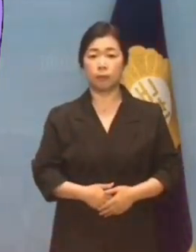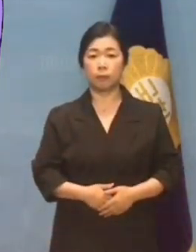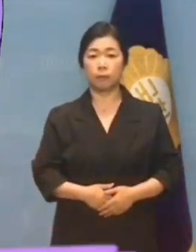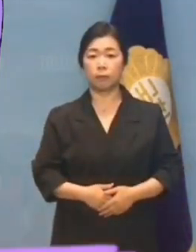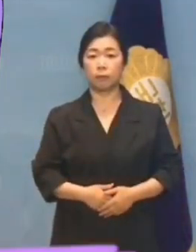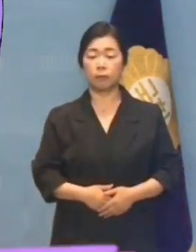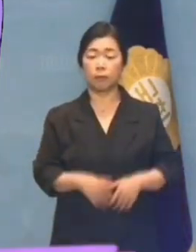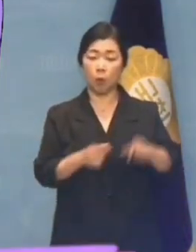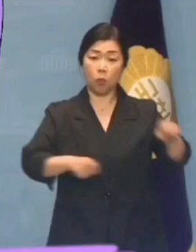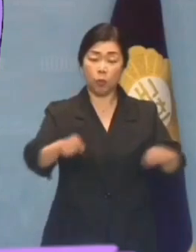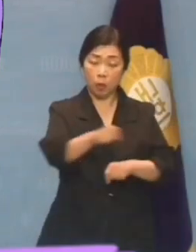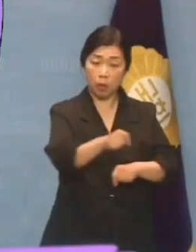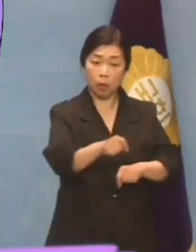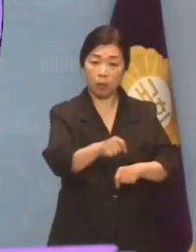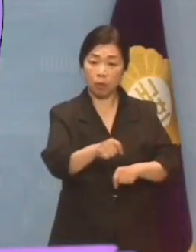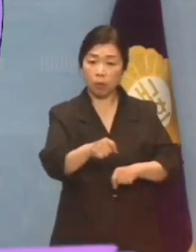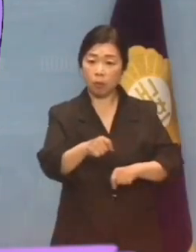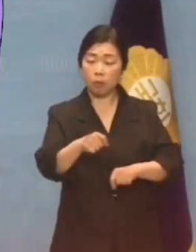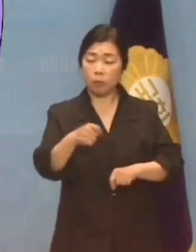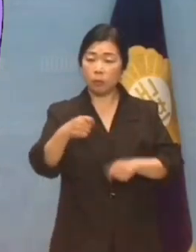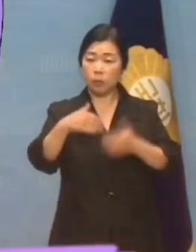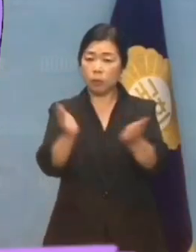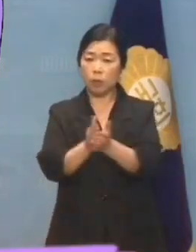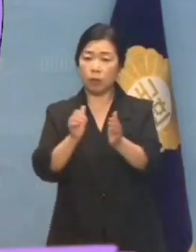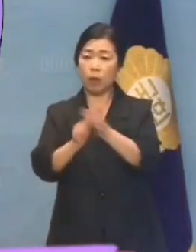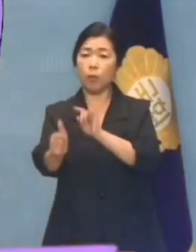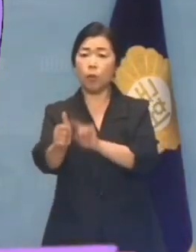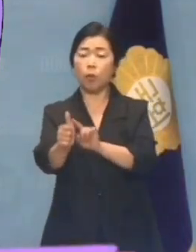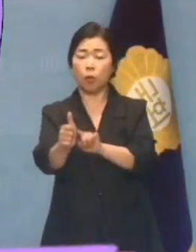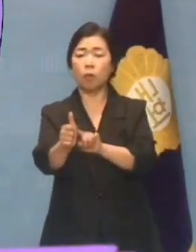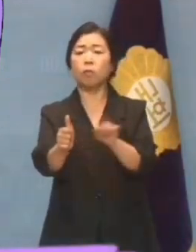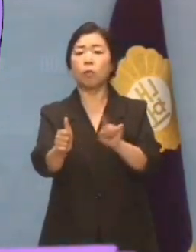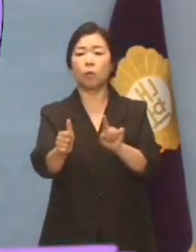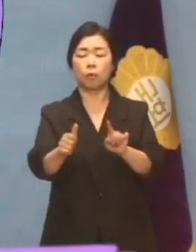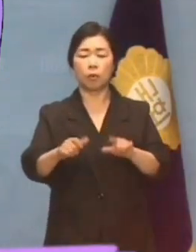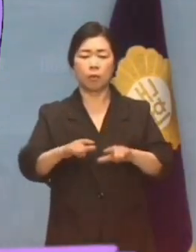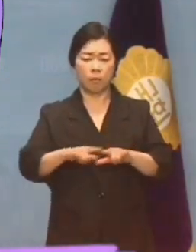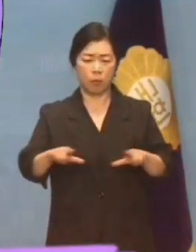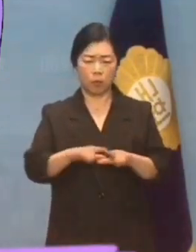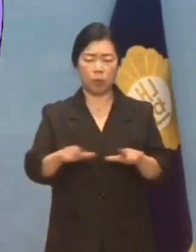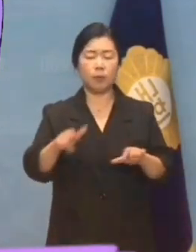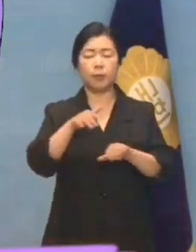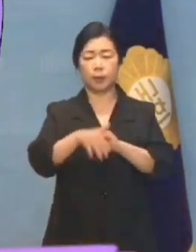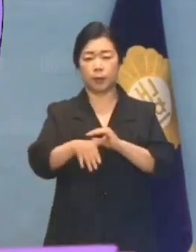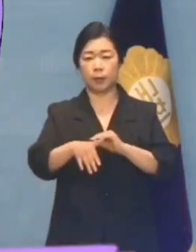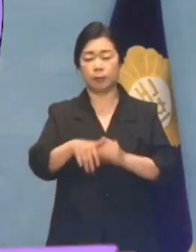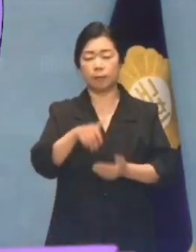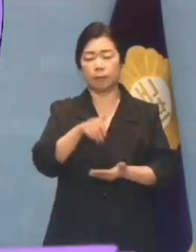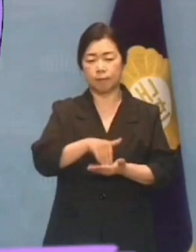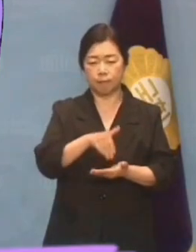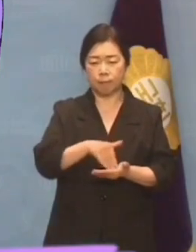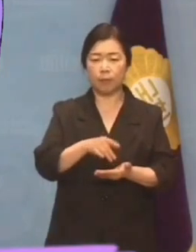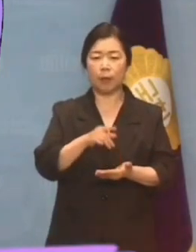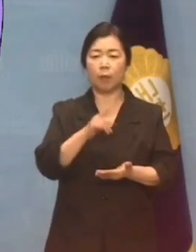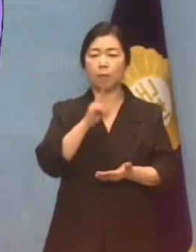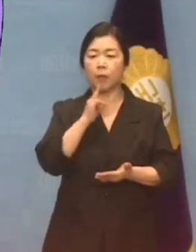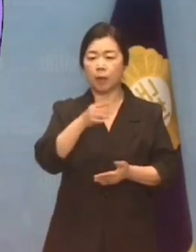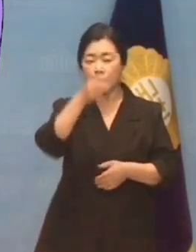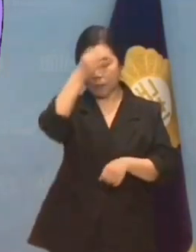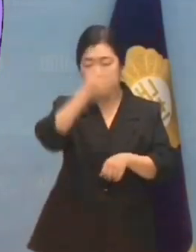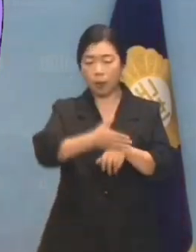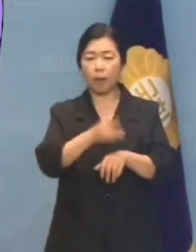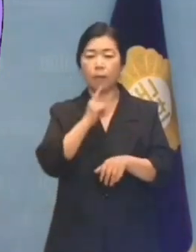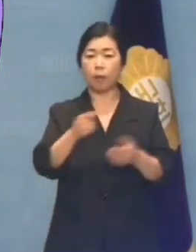오히려 당 대표실 측은 통상적인 자성의 메시지로 봐달라고만 했습니다.